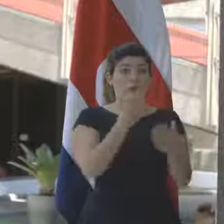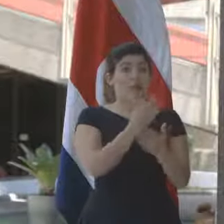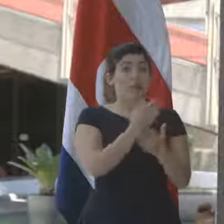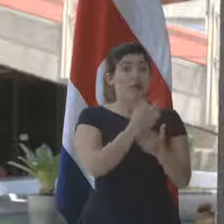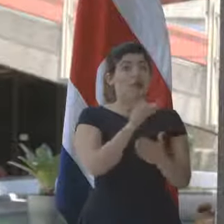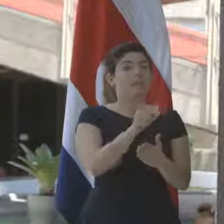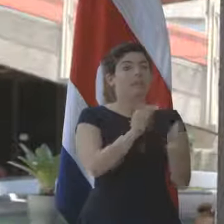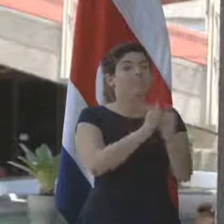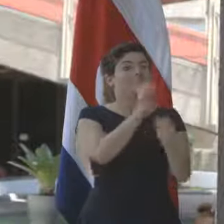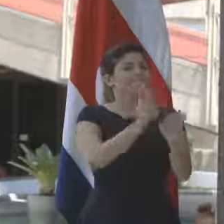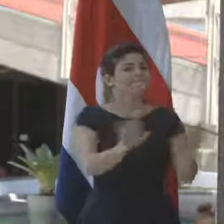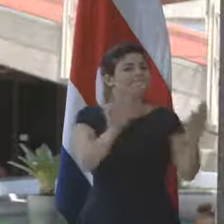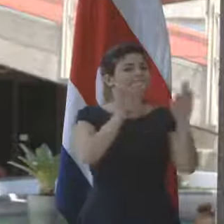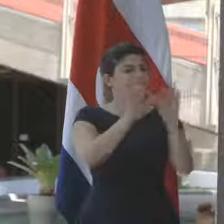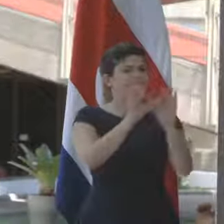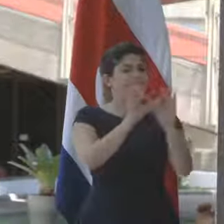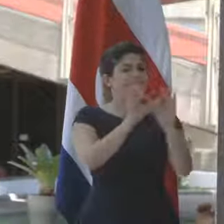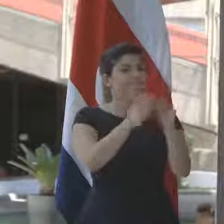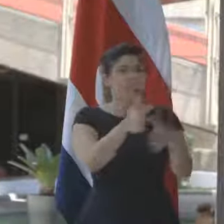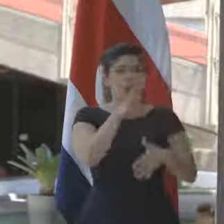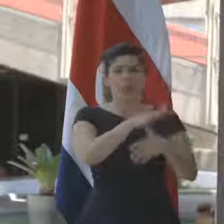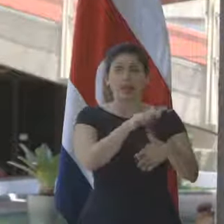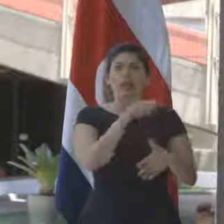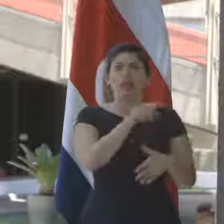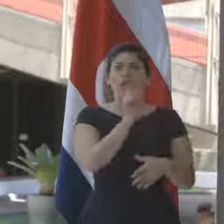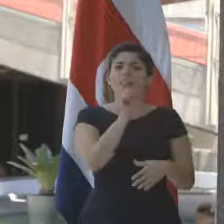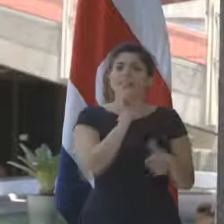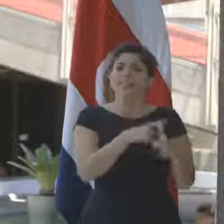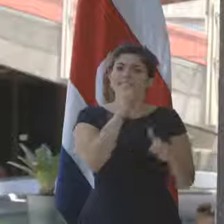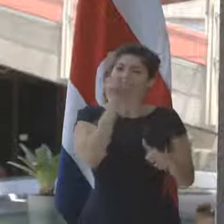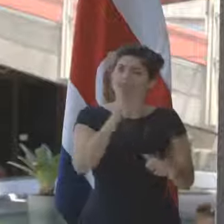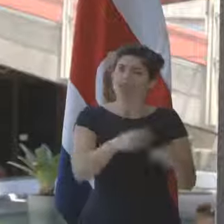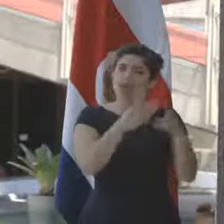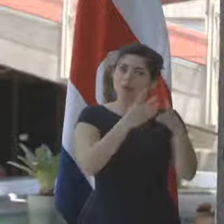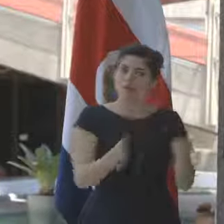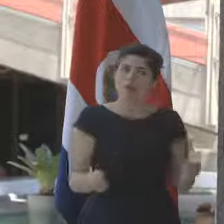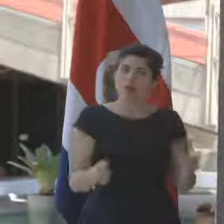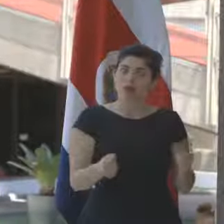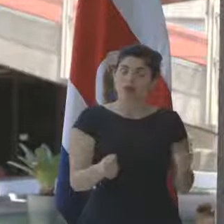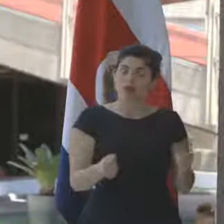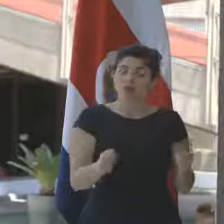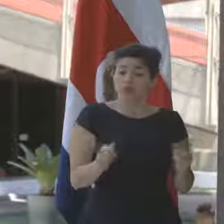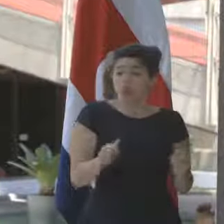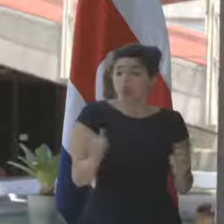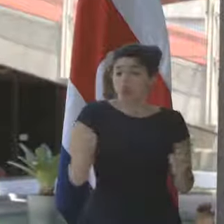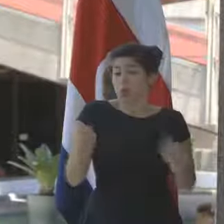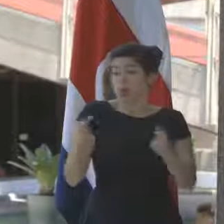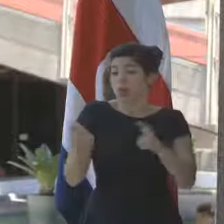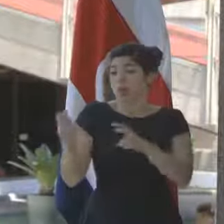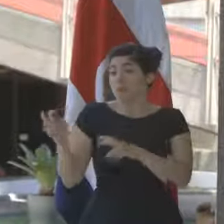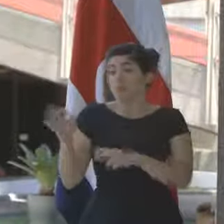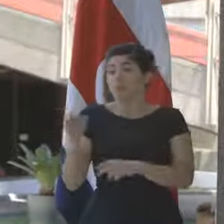es lo prioritario. Eso es lo primero que tenemos que resolver. Habrá otros temas a futuro que habrá que abordar,